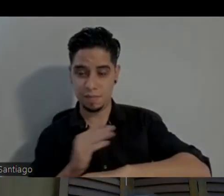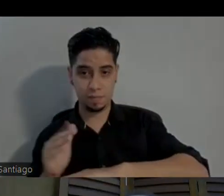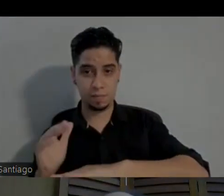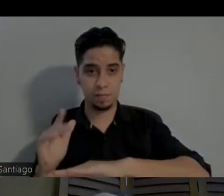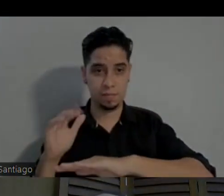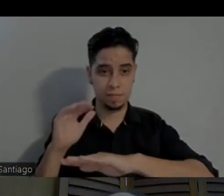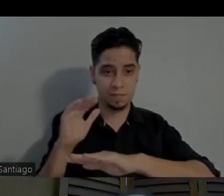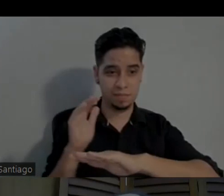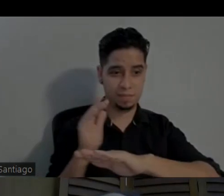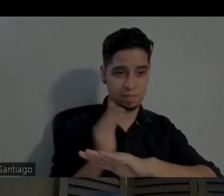chau